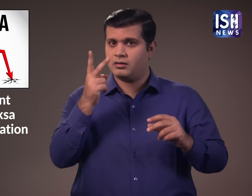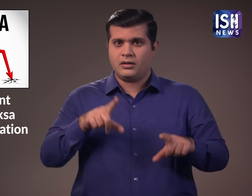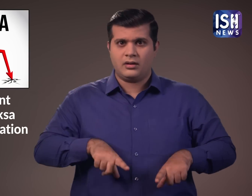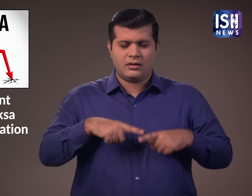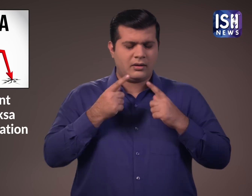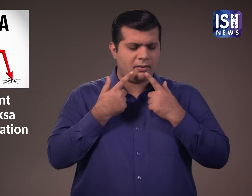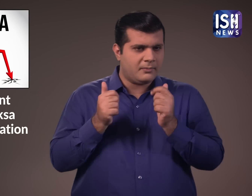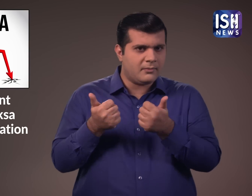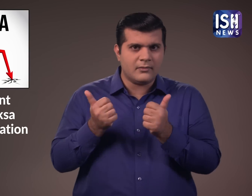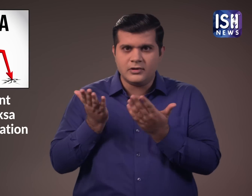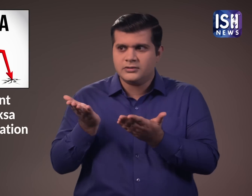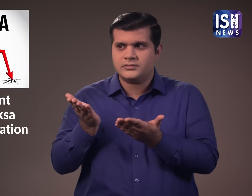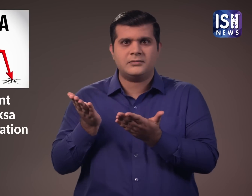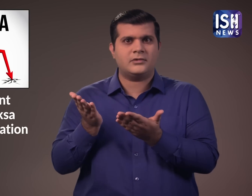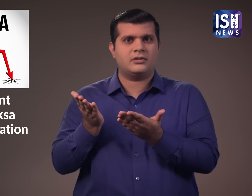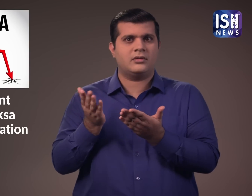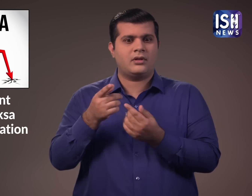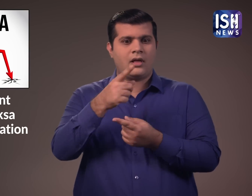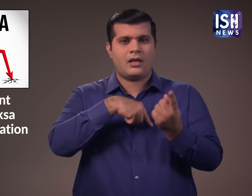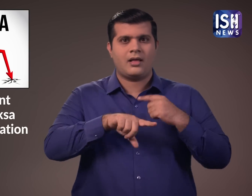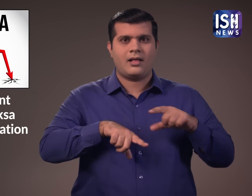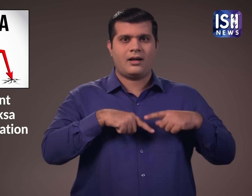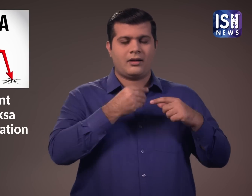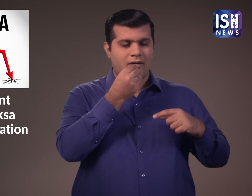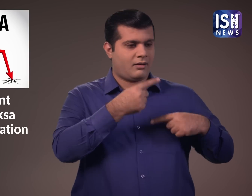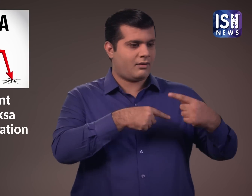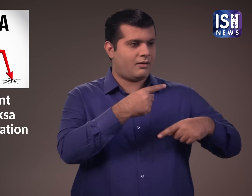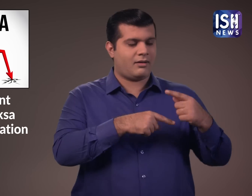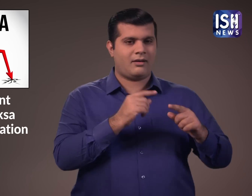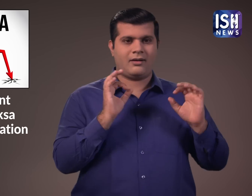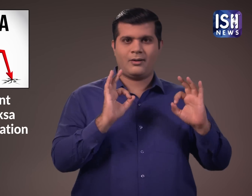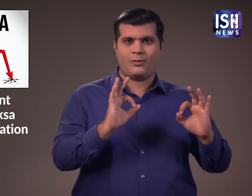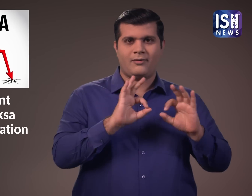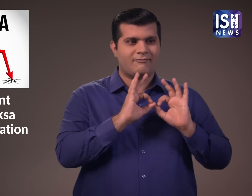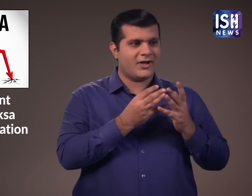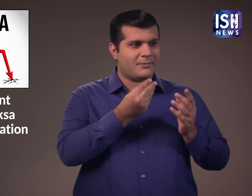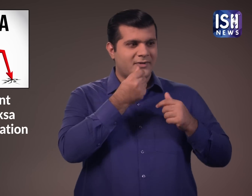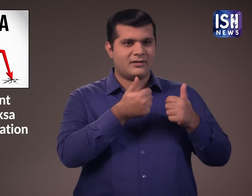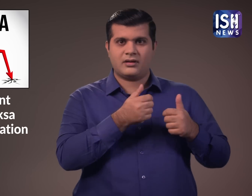जीवत रहना असंभव हो गया है और परिवारों को अपना देनिक भोजन नहीं मिल पा रहा है